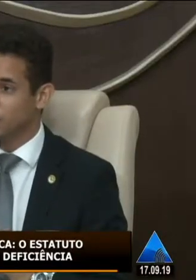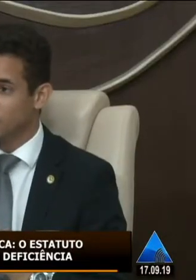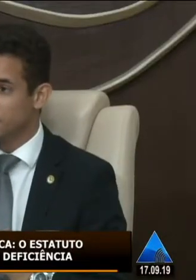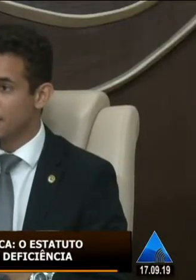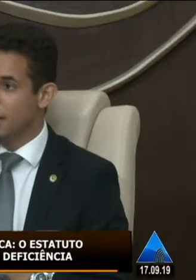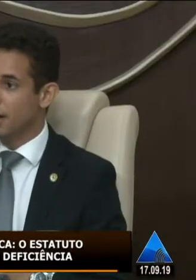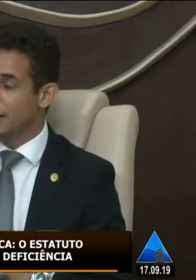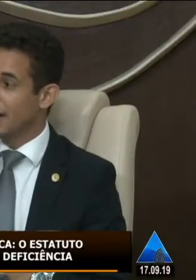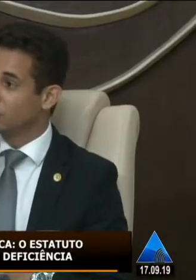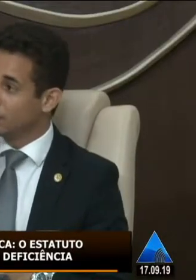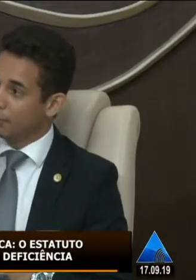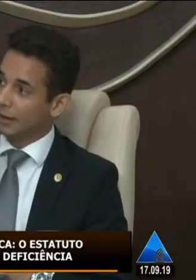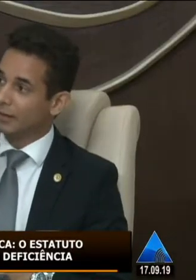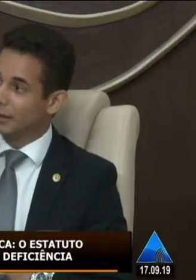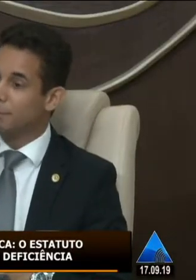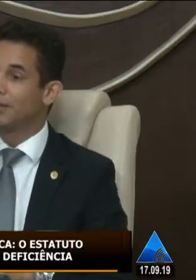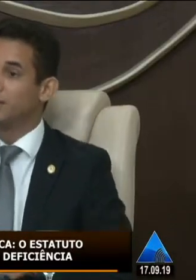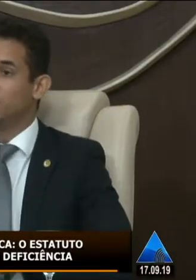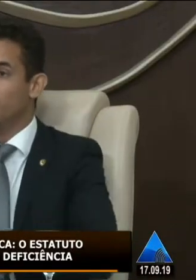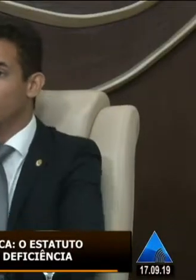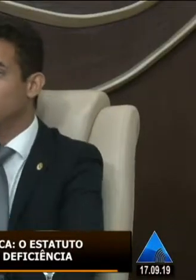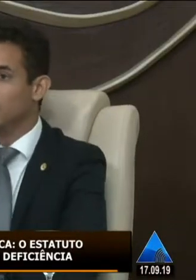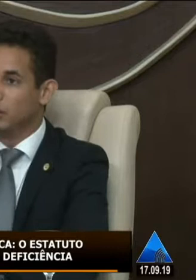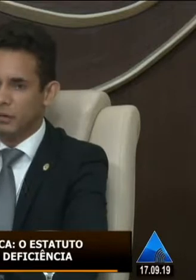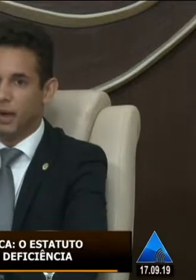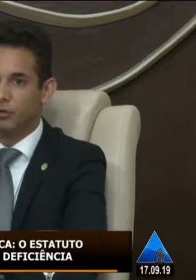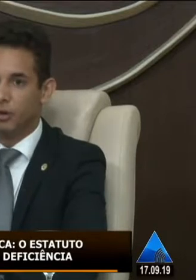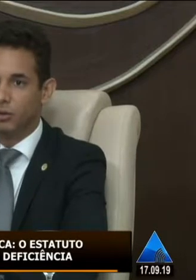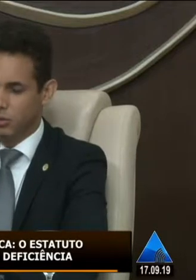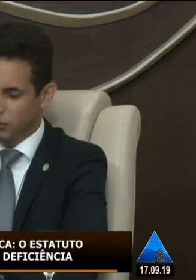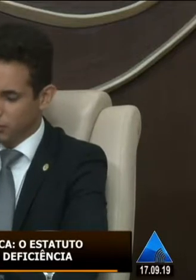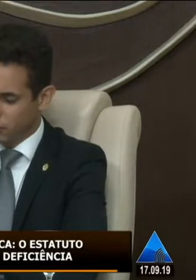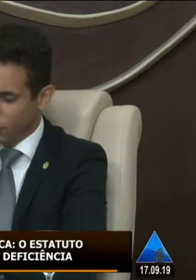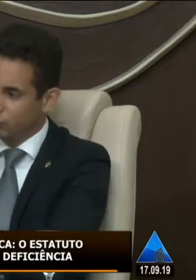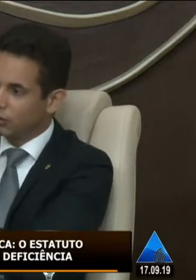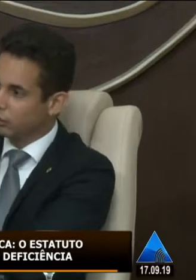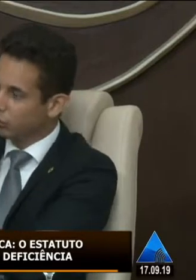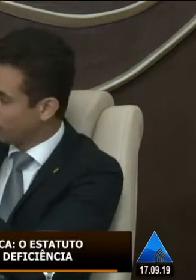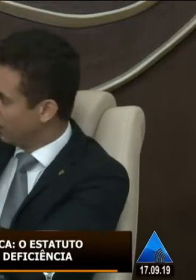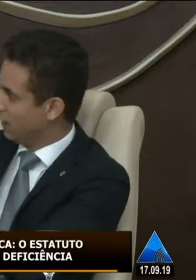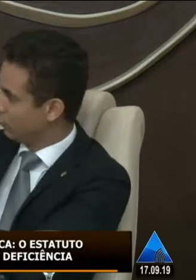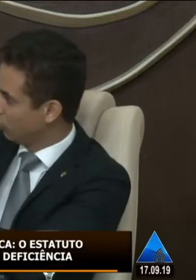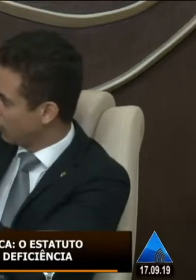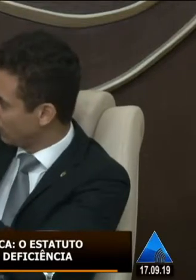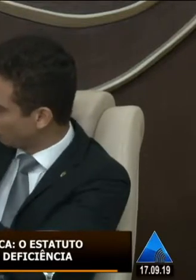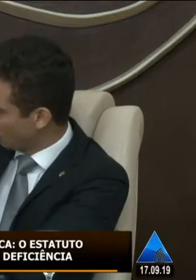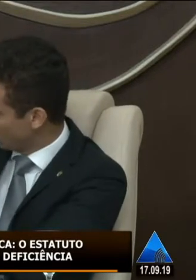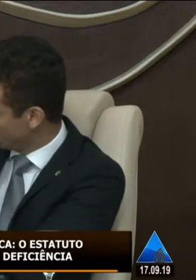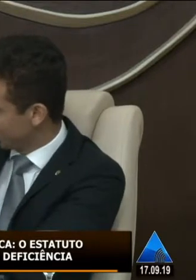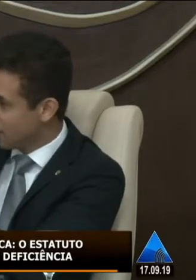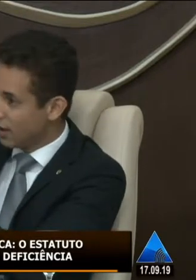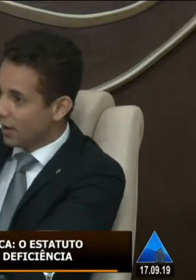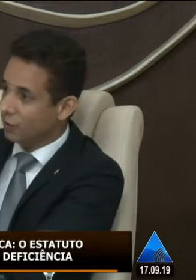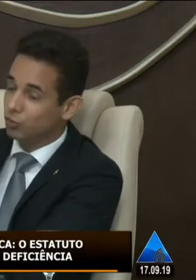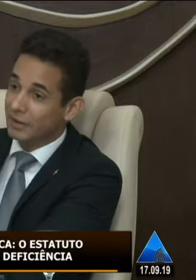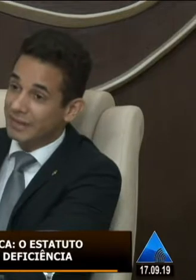disposição a cada um também da plateia que participou que interagiu que trouxe aqui os seus problemas suas aflições